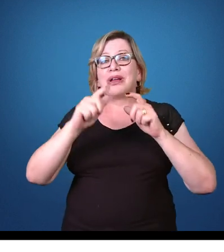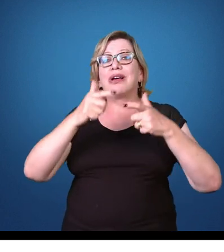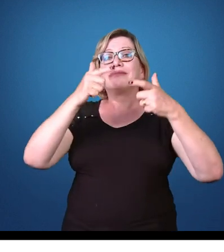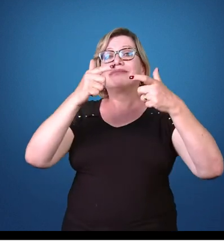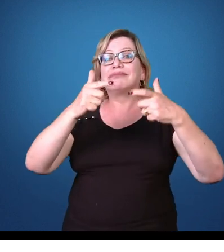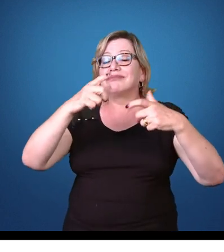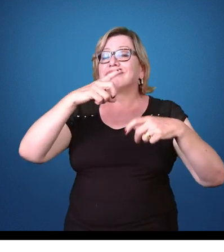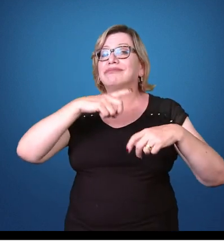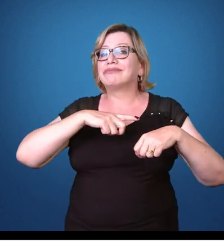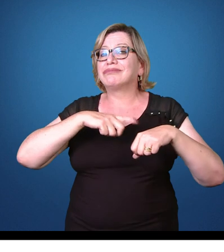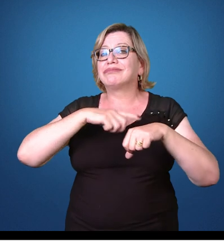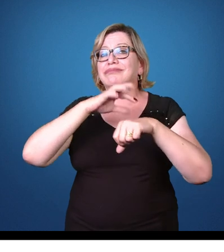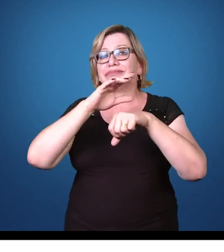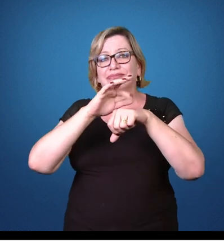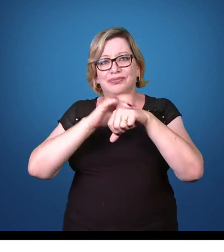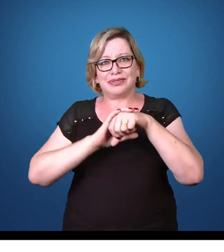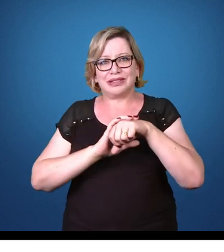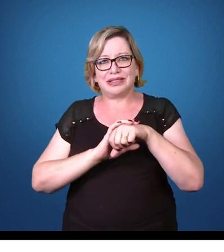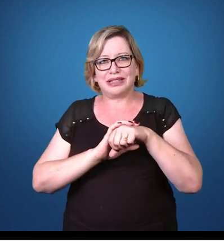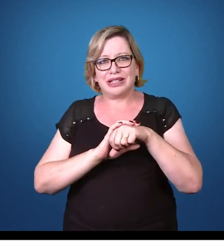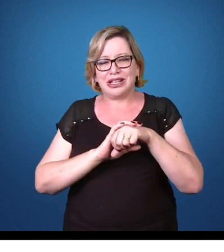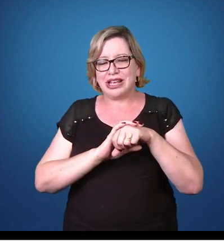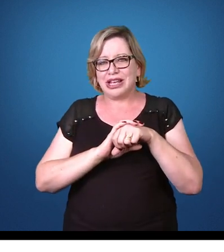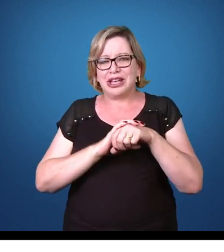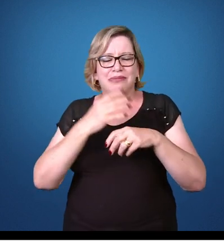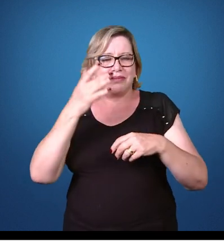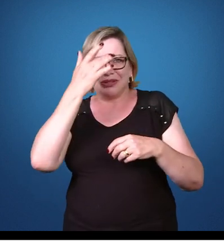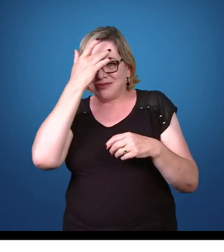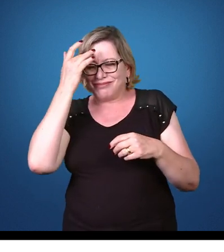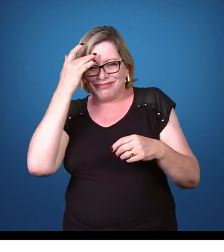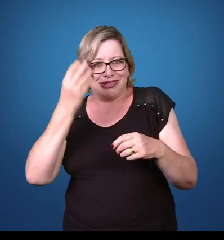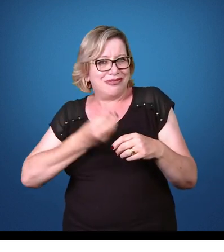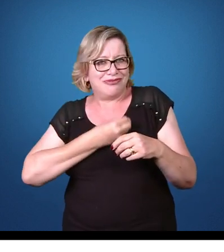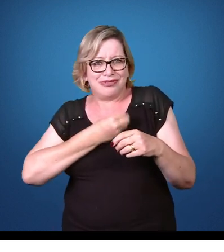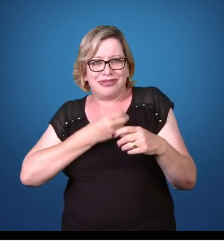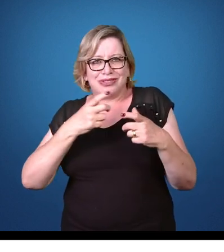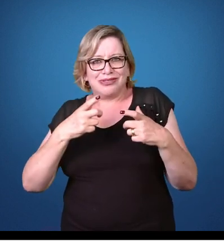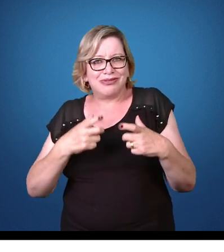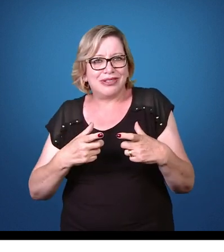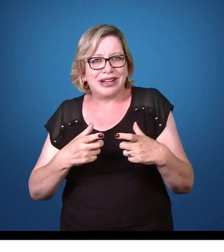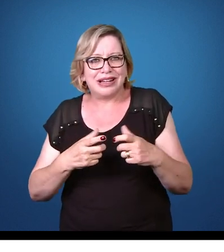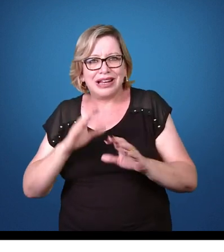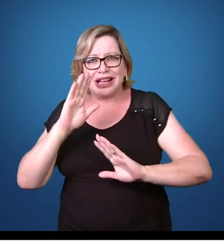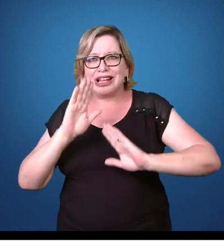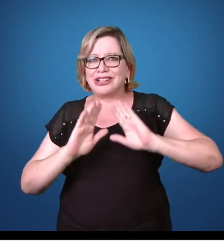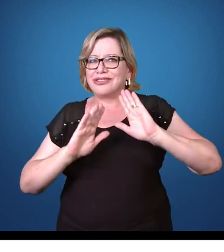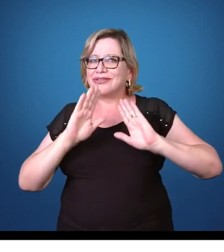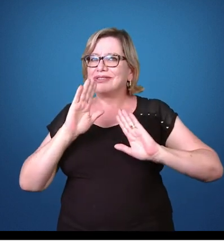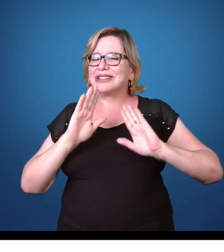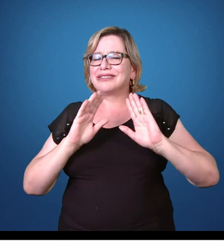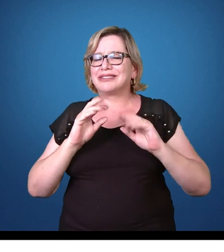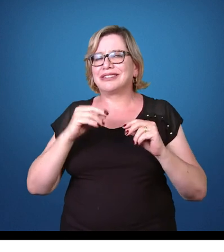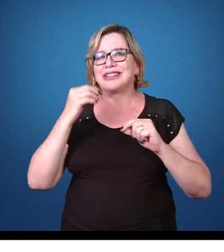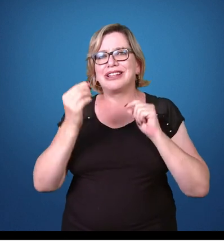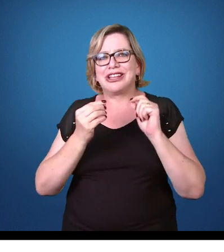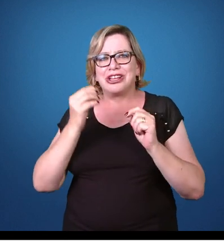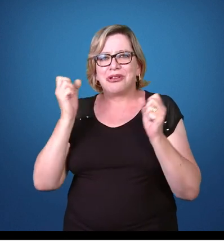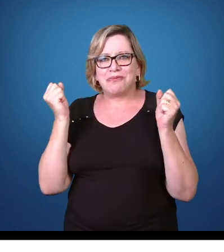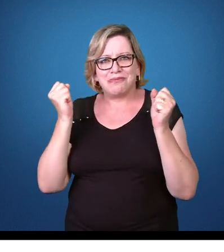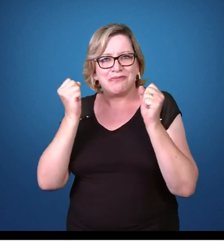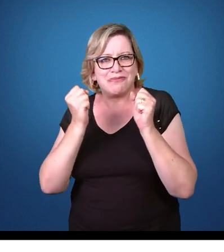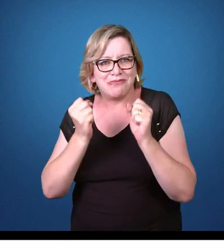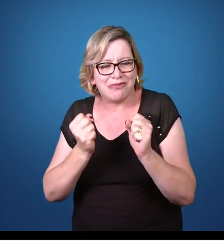As pessoas que não são dessa região, elas são imunologicamente menos competentes a